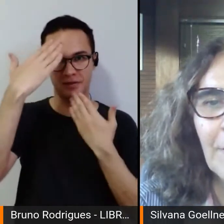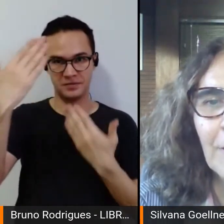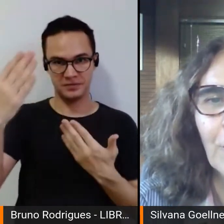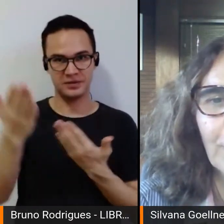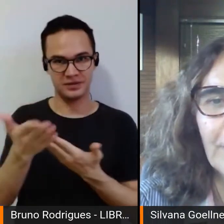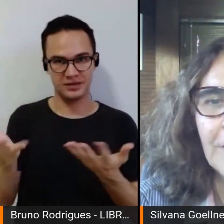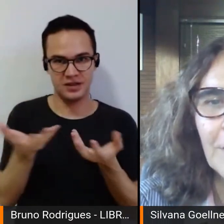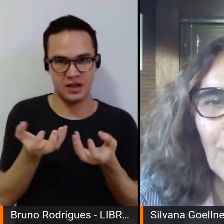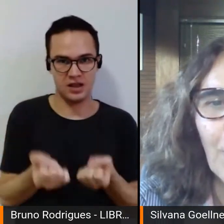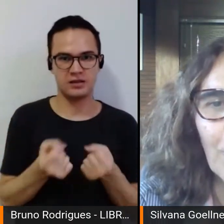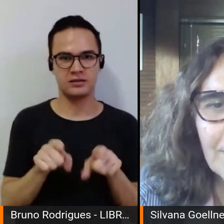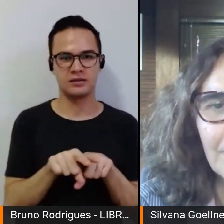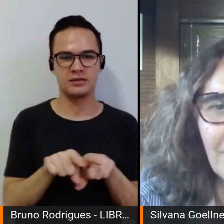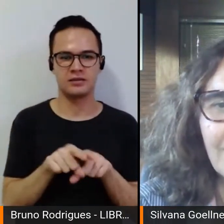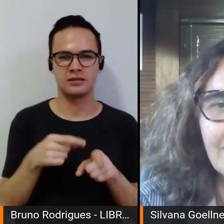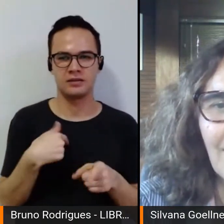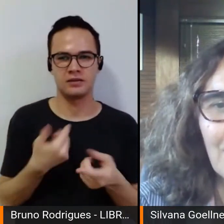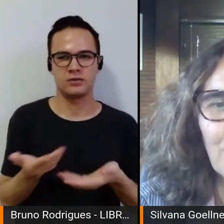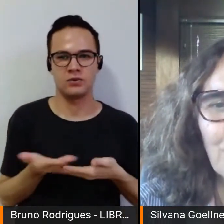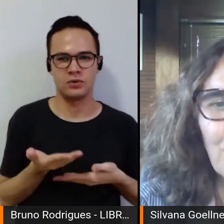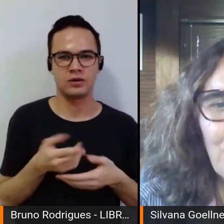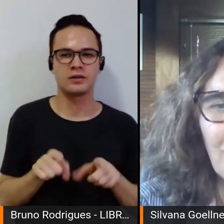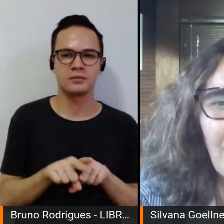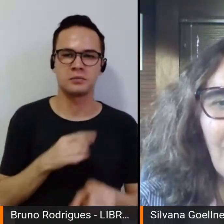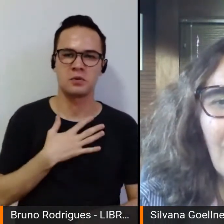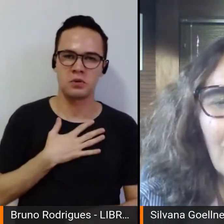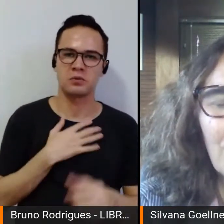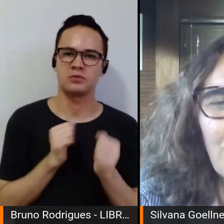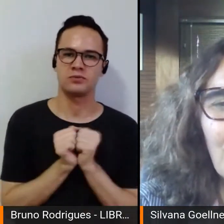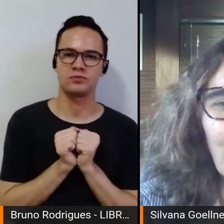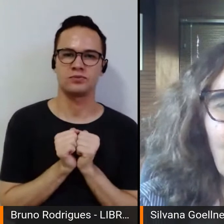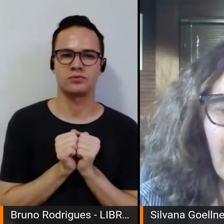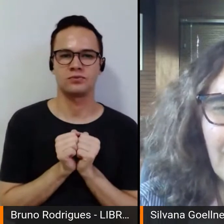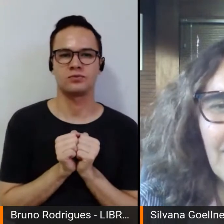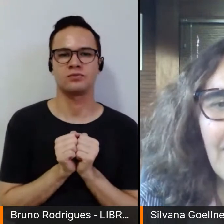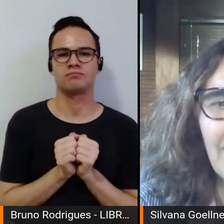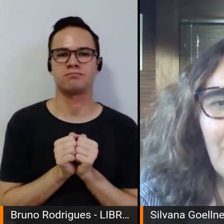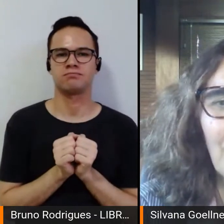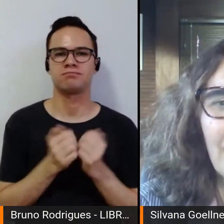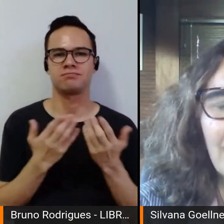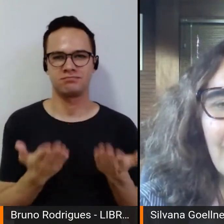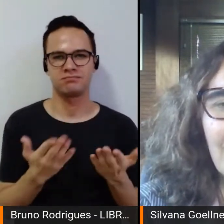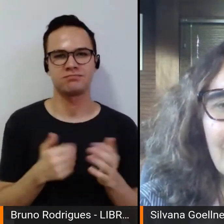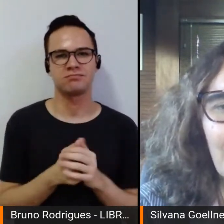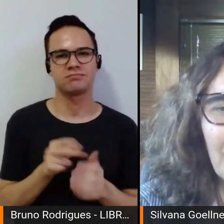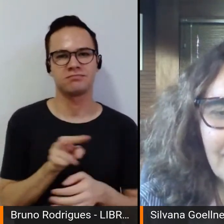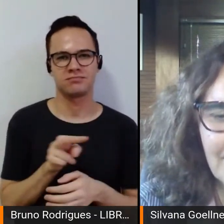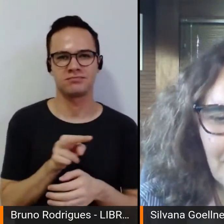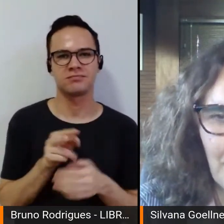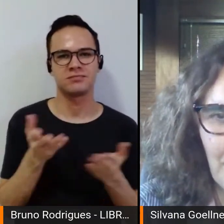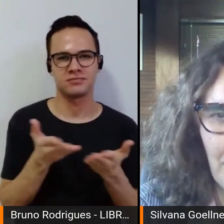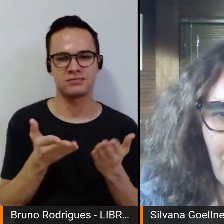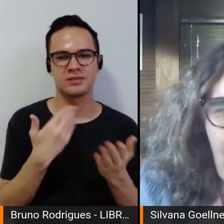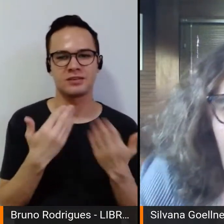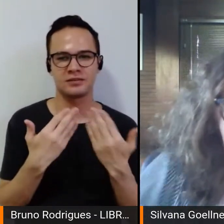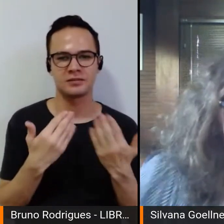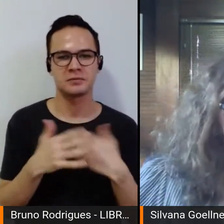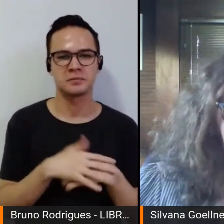ter aceito também o convite, é uma honra também estar junto contigo, Eni e Mariane nessa mesa.